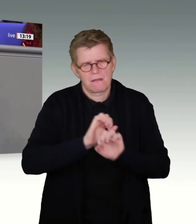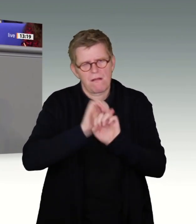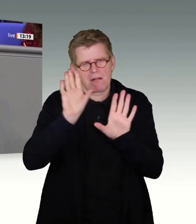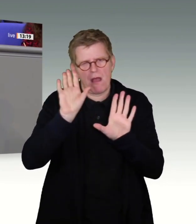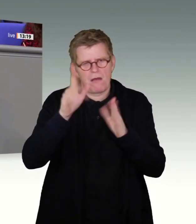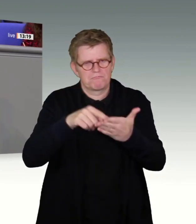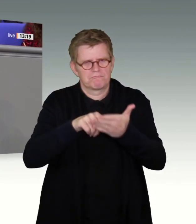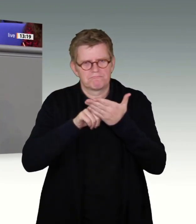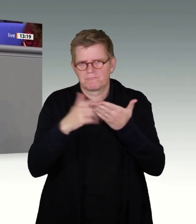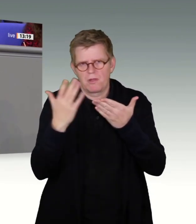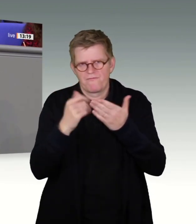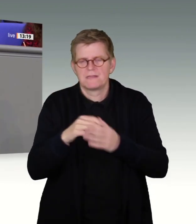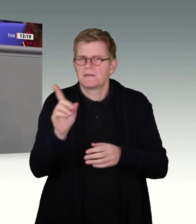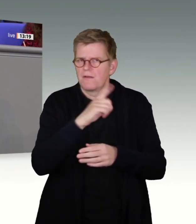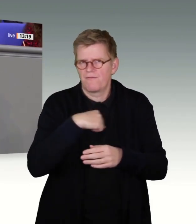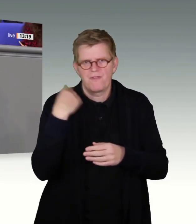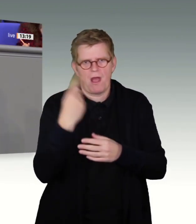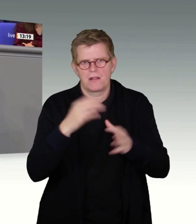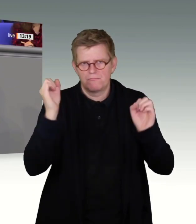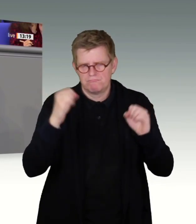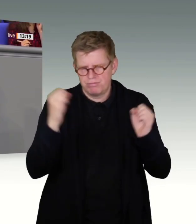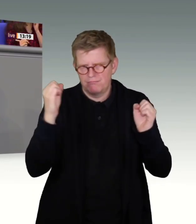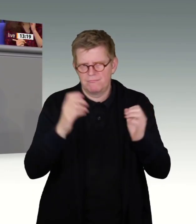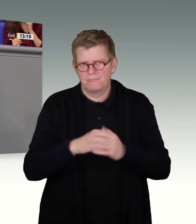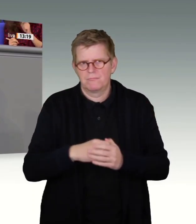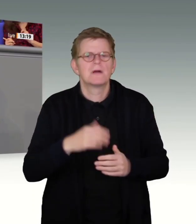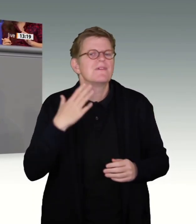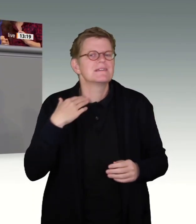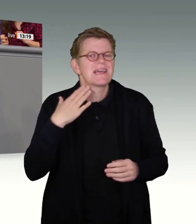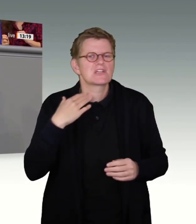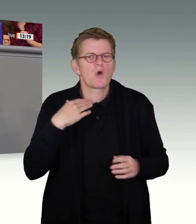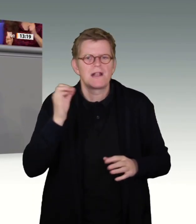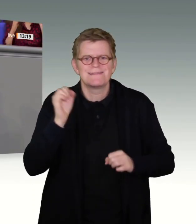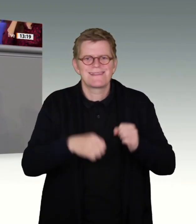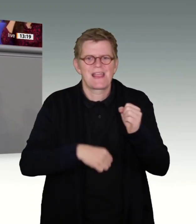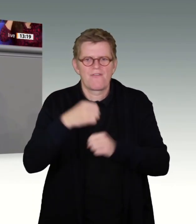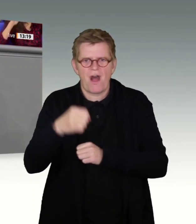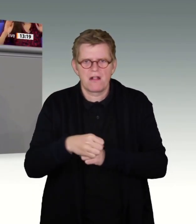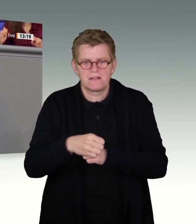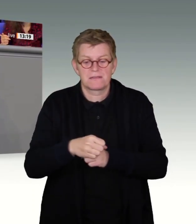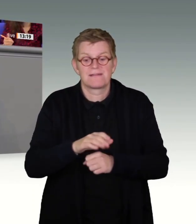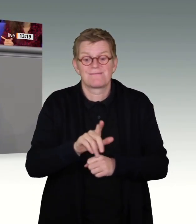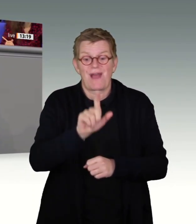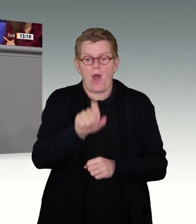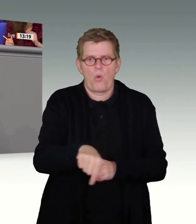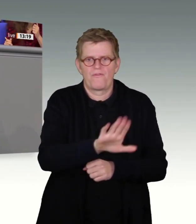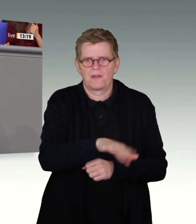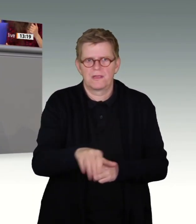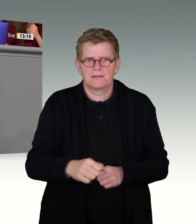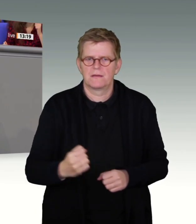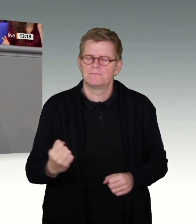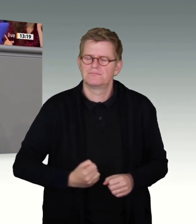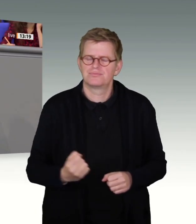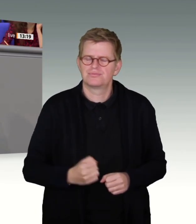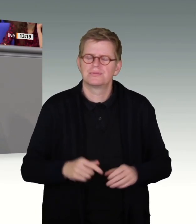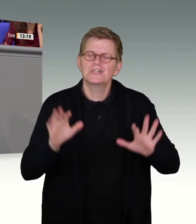sehr einig sind oder einig sein dürften, dass nämlich die sexualisierte Gewalt an Kindern eines der abscheulichsten Verbrechen ist. Das ist eigentlich ziemlich